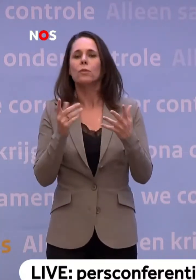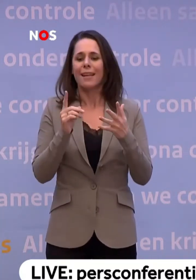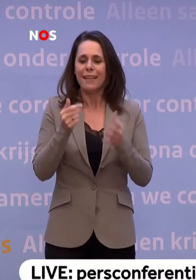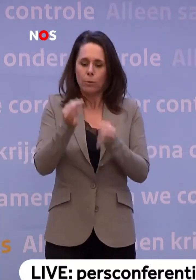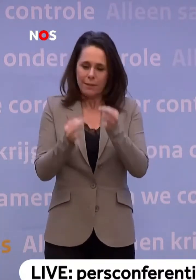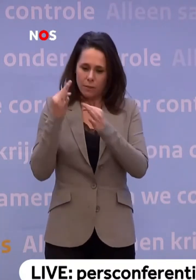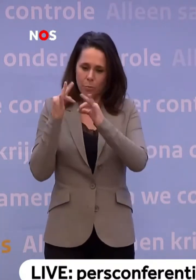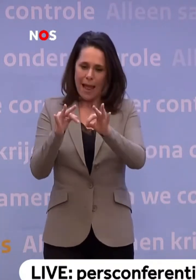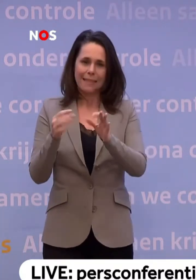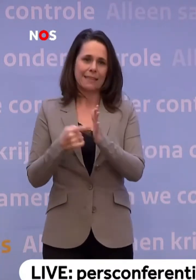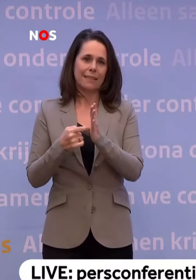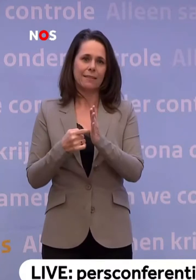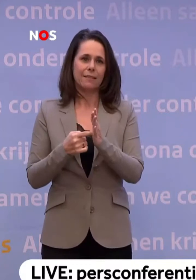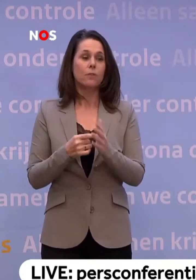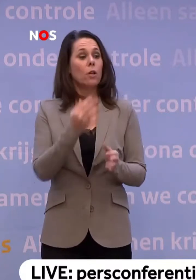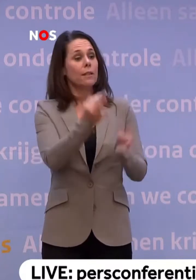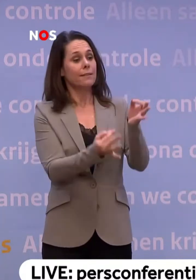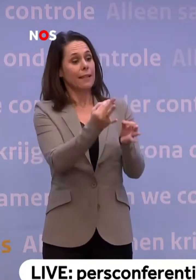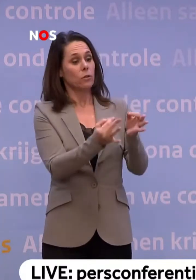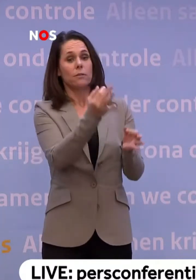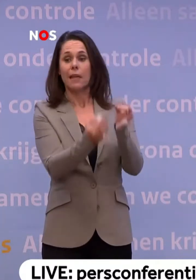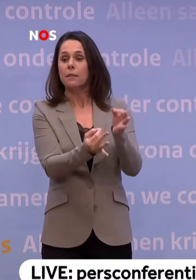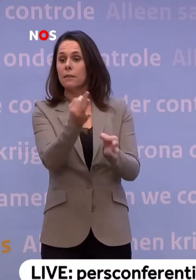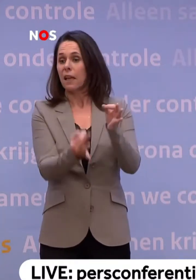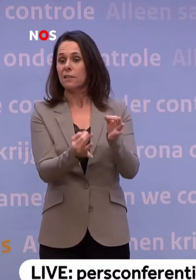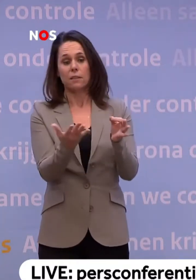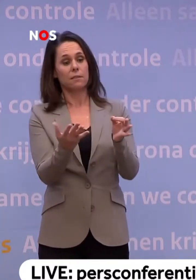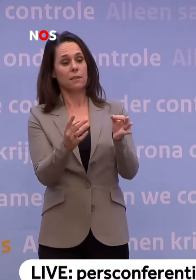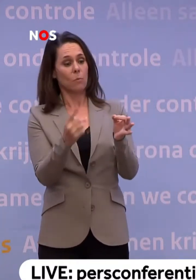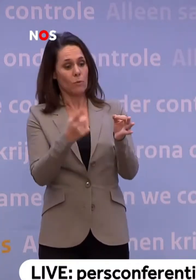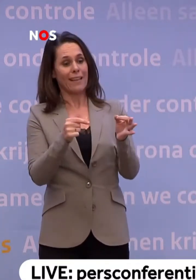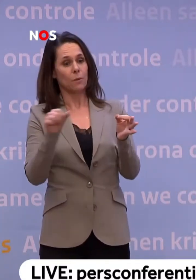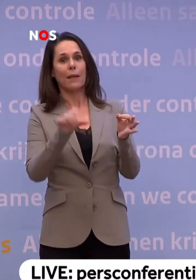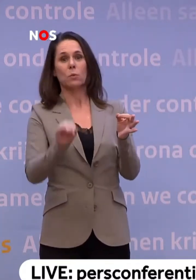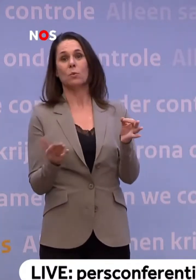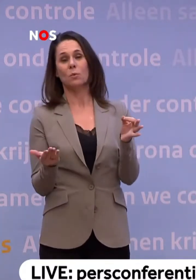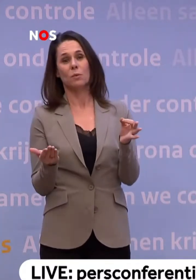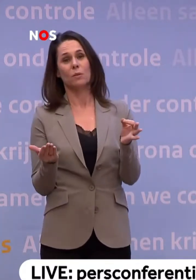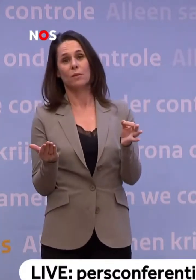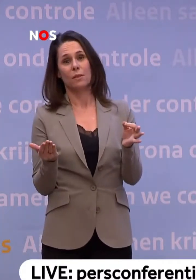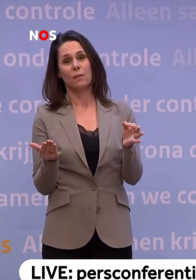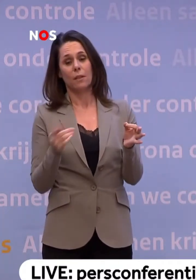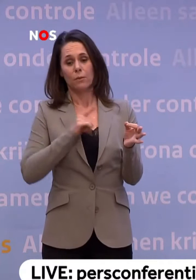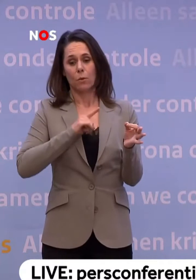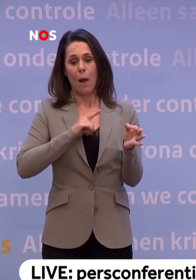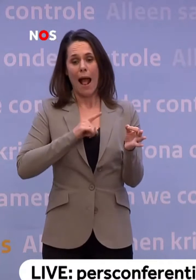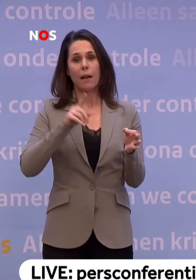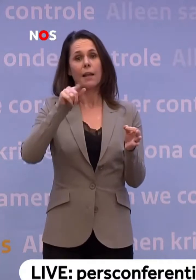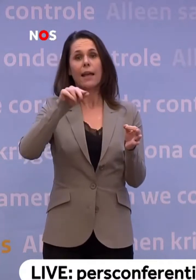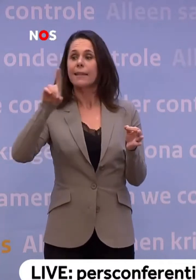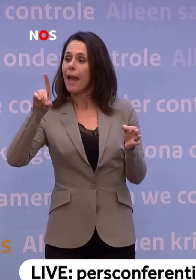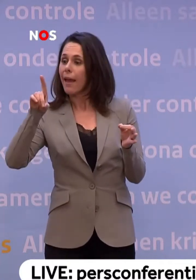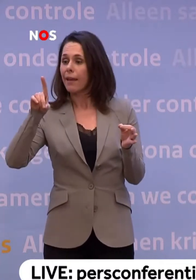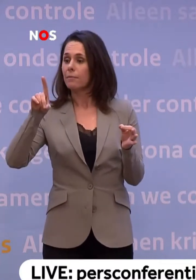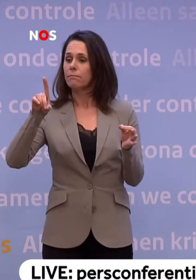nieuwe testbeleid. Kijk, testen alleen heeft niet zo gek veel zin als je er vervolgens niks mee doet. Normaal is het zo dat de GGD een